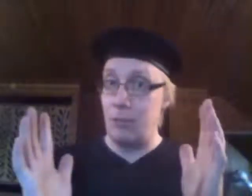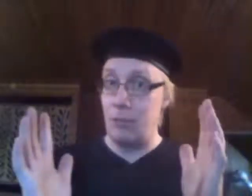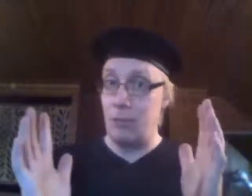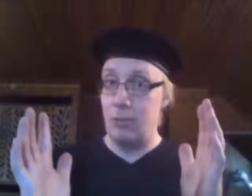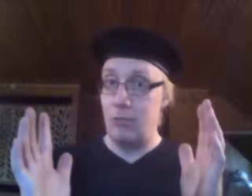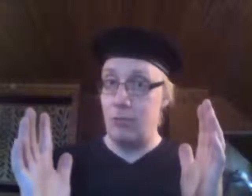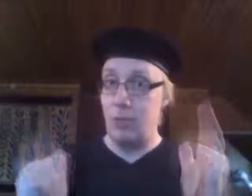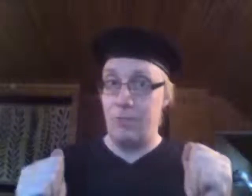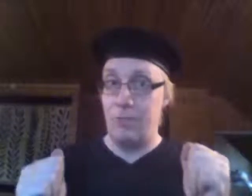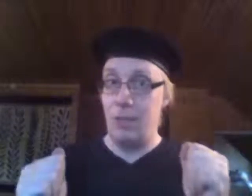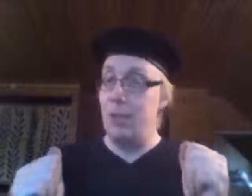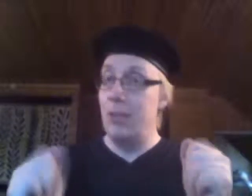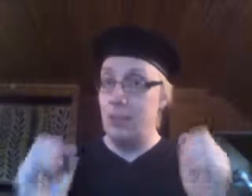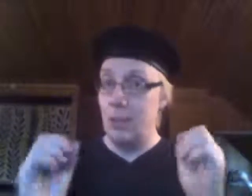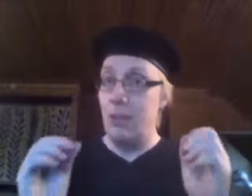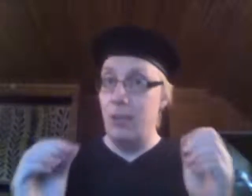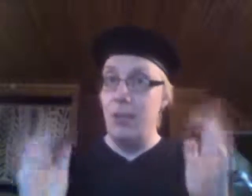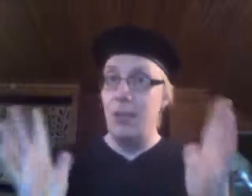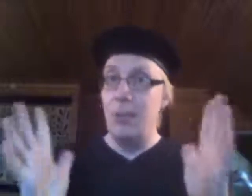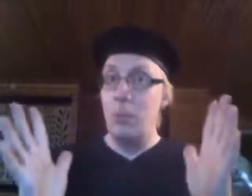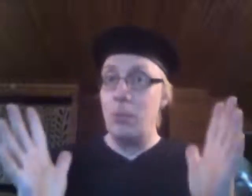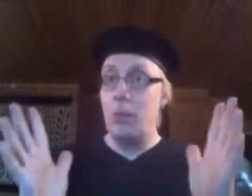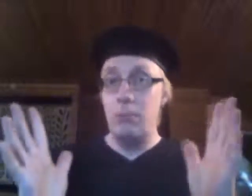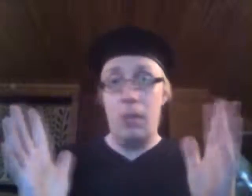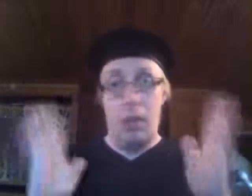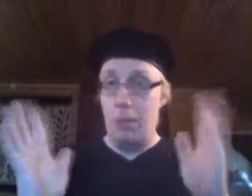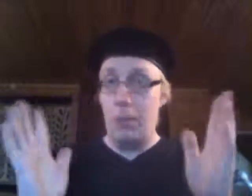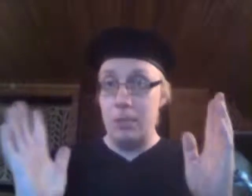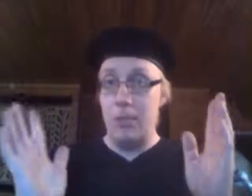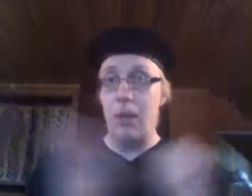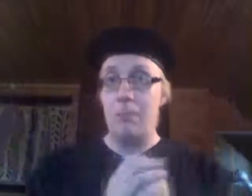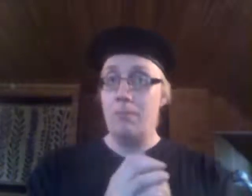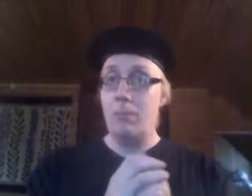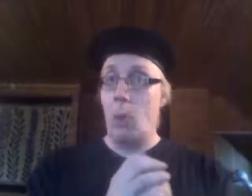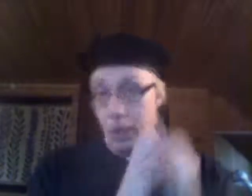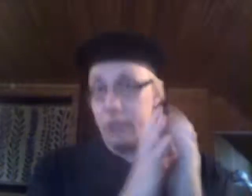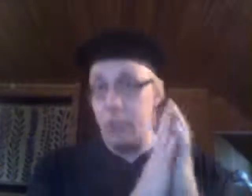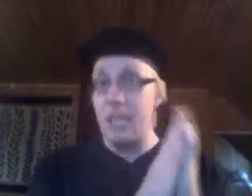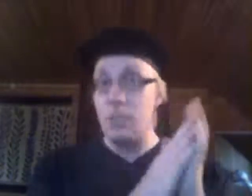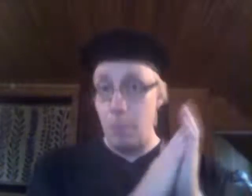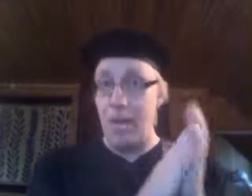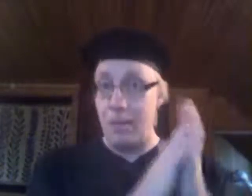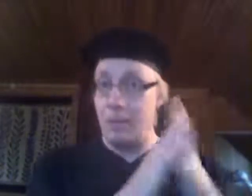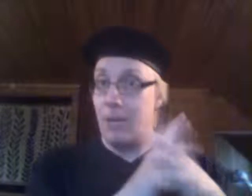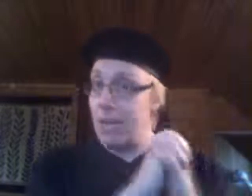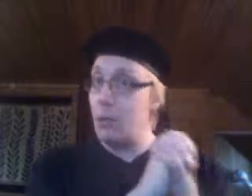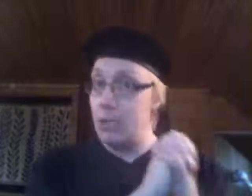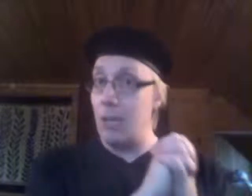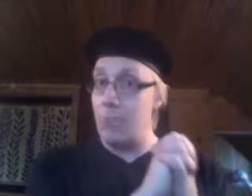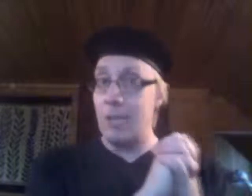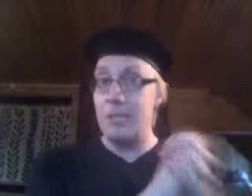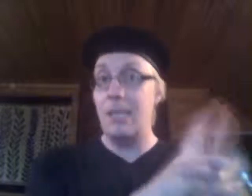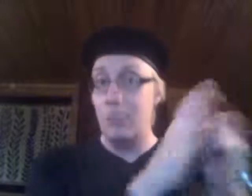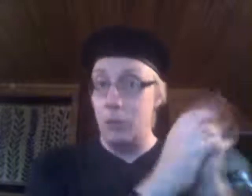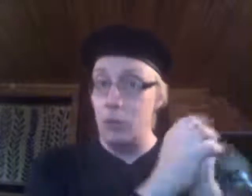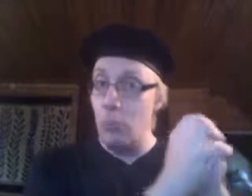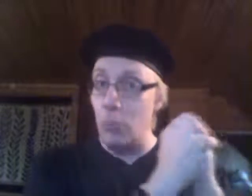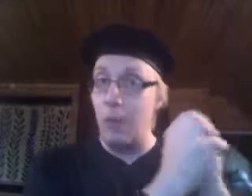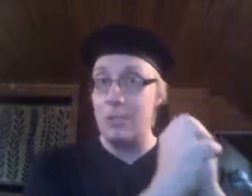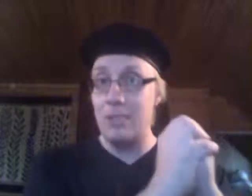syyllistynyt siihen. Se on, mutta ihan vapaasti vaan. Orange man is bad. Kaikki toistaa perästä ja pysyy mukavasti